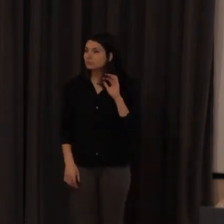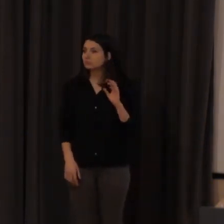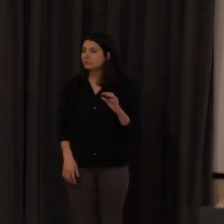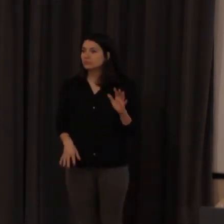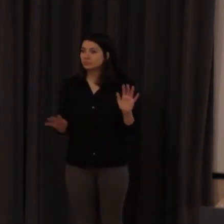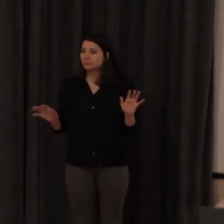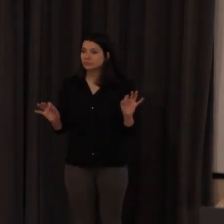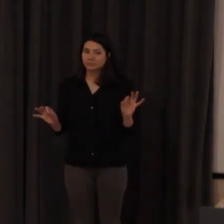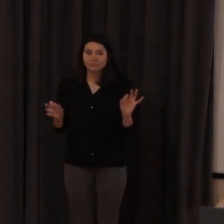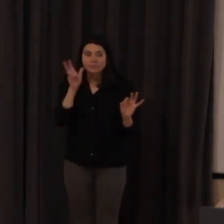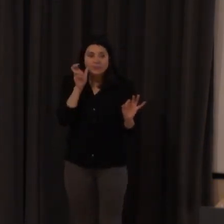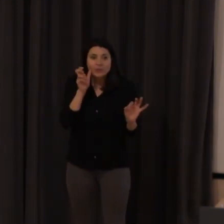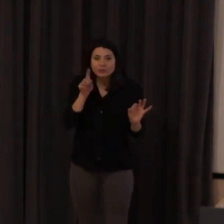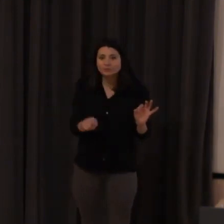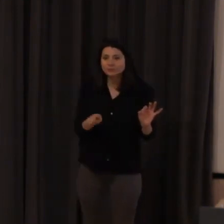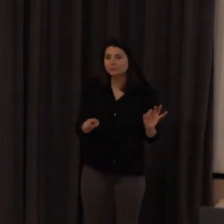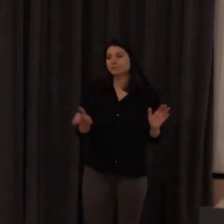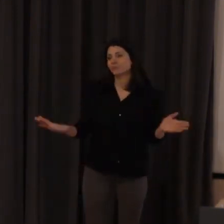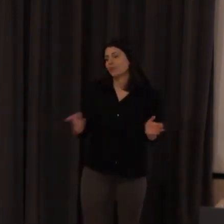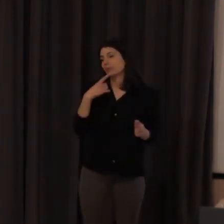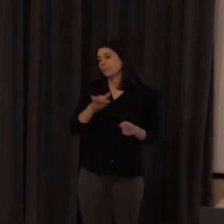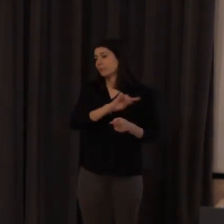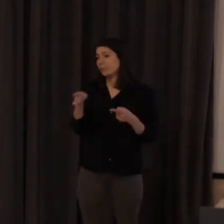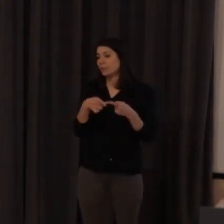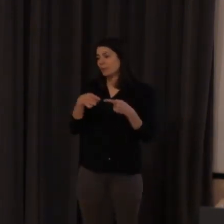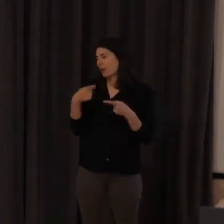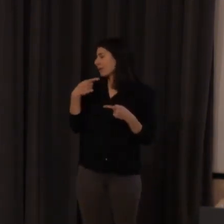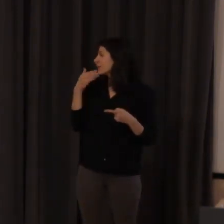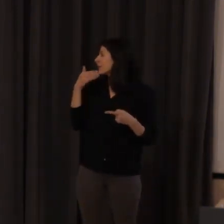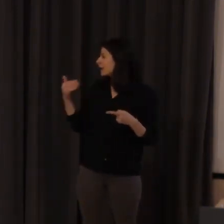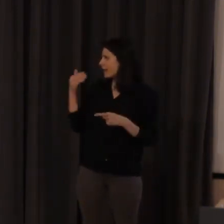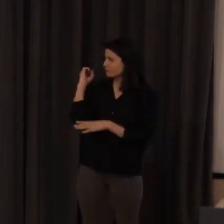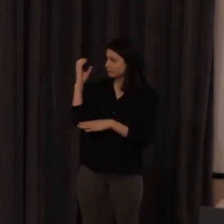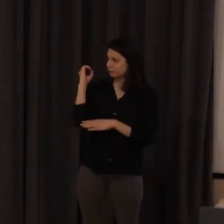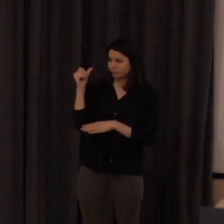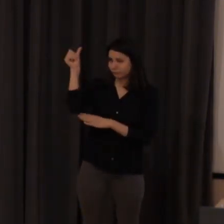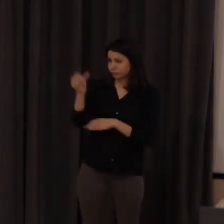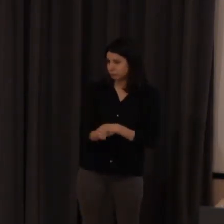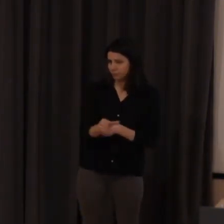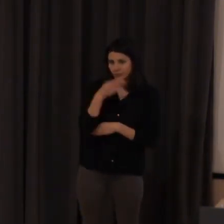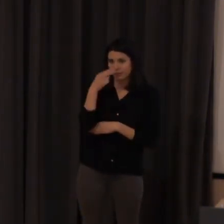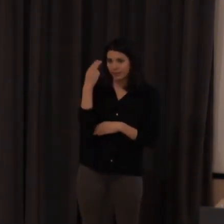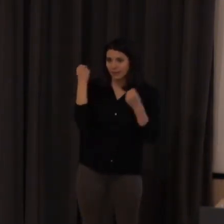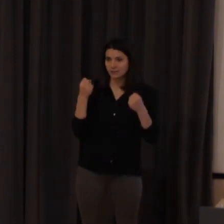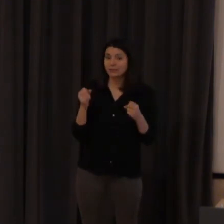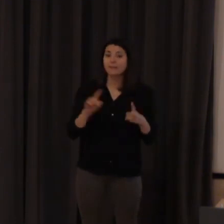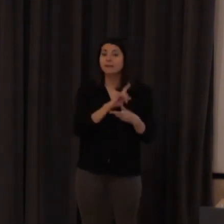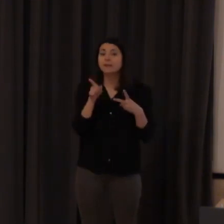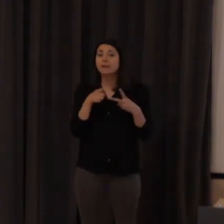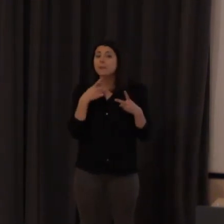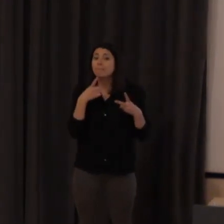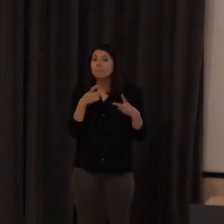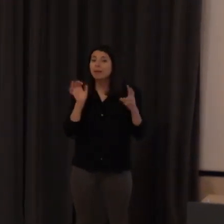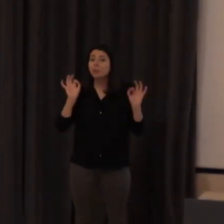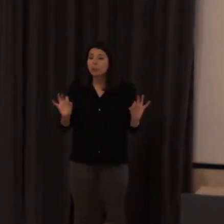bueno ¿se me oye? bueno en primer lugar agradecerte tu exposición que nos ha parecido muy interesante te quería hacer una pregunta